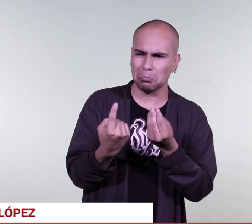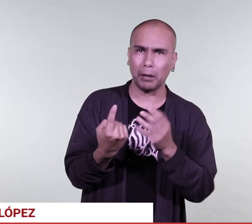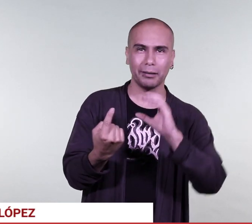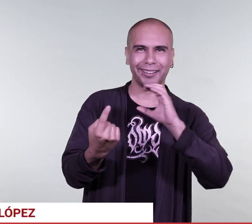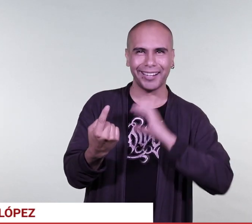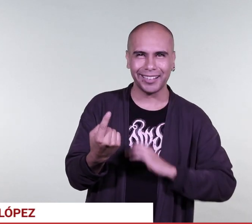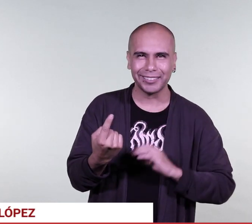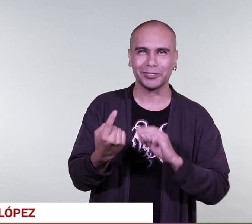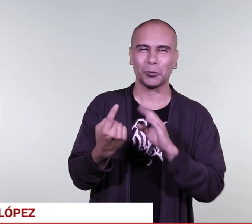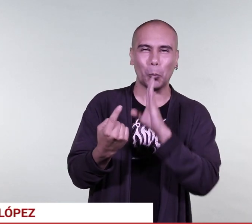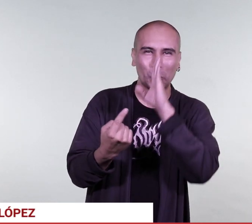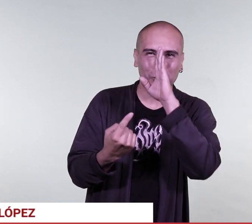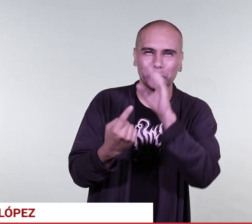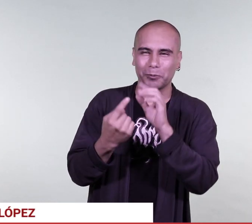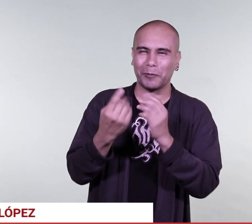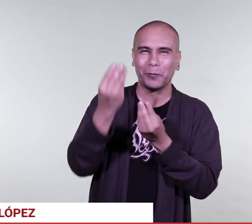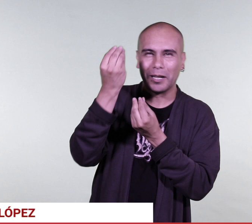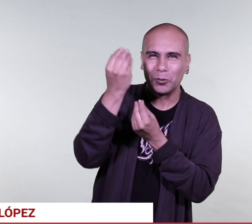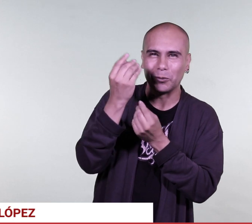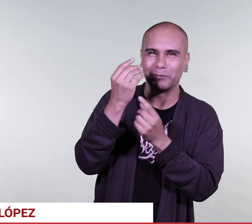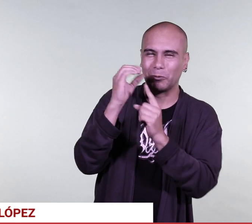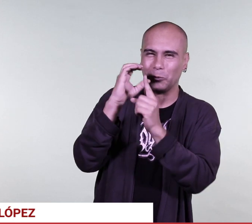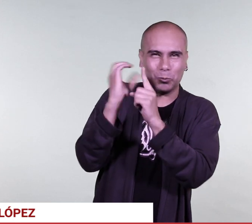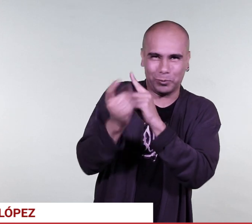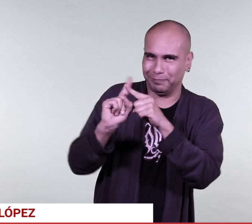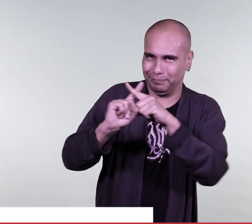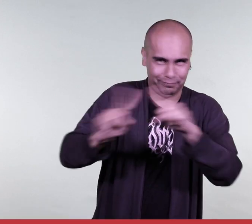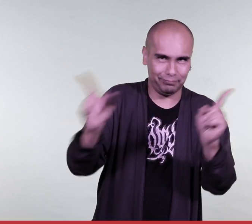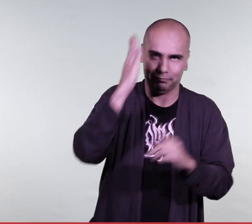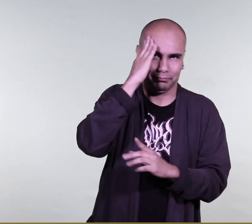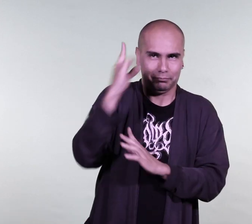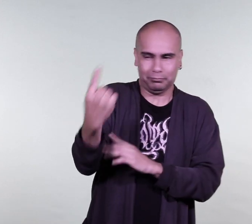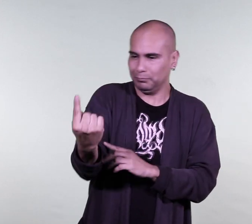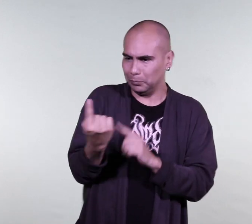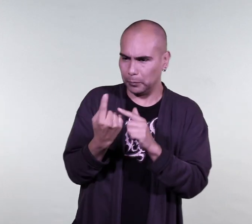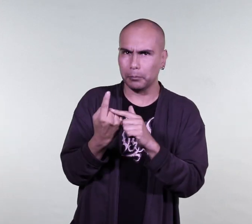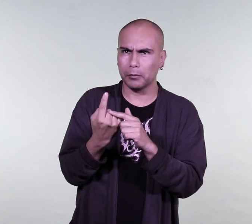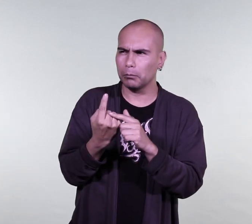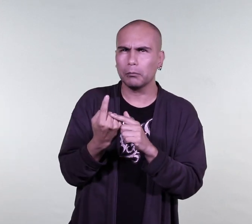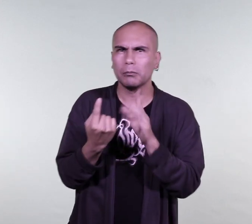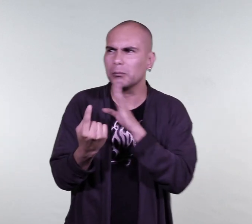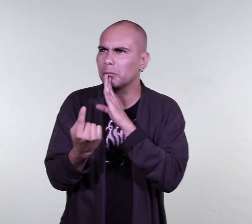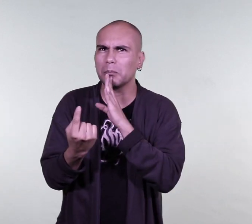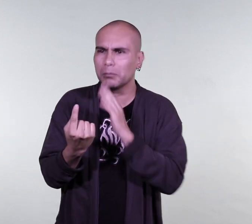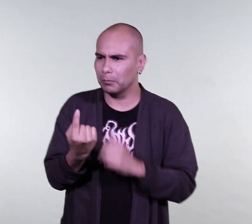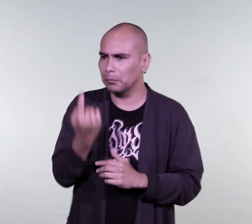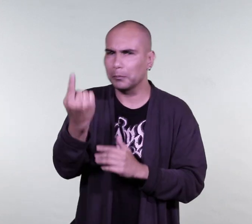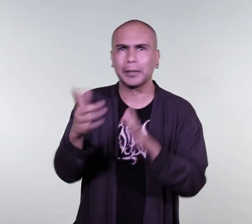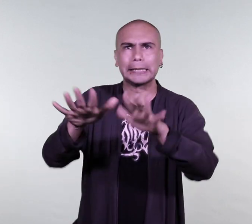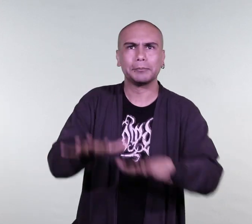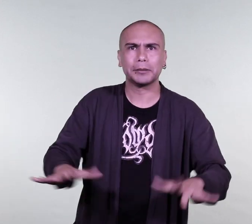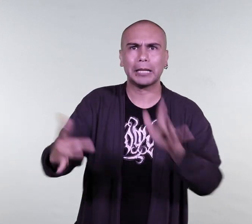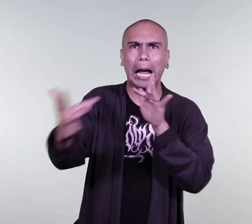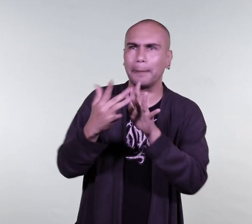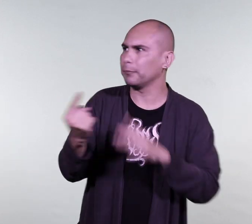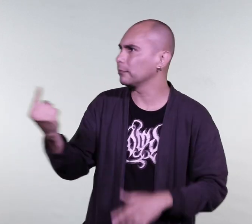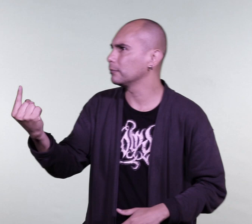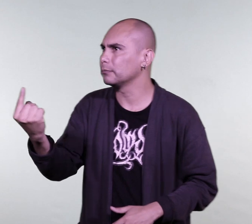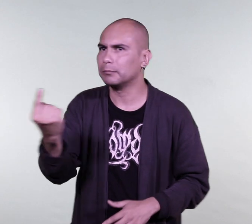persona sorda. ¿Quién es la persona sorda? ¿En qué espacios estará mejor? ¿En qué contexto se encuentra? ¿Existe